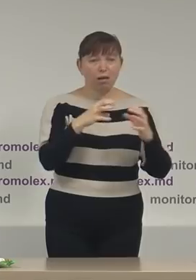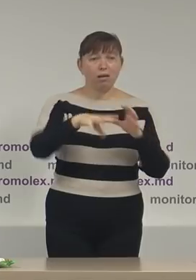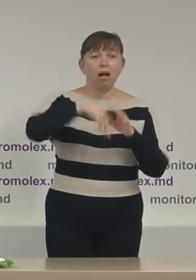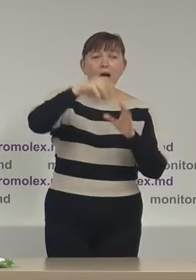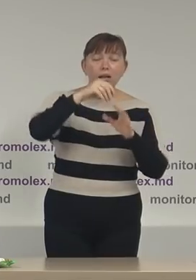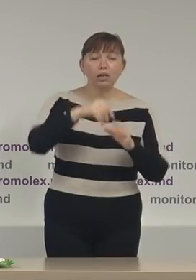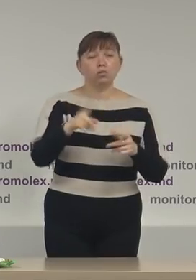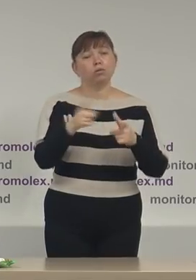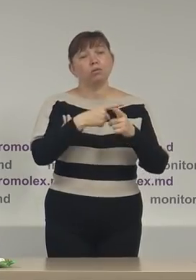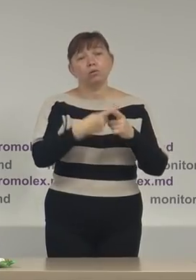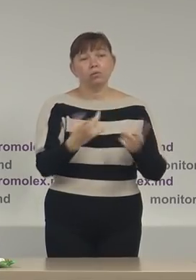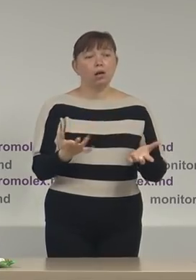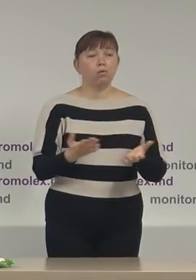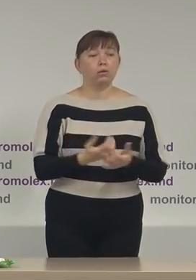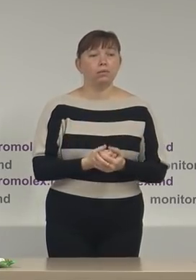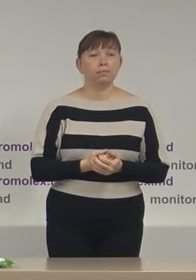fie că este vorba de